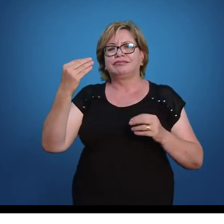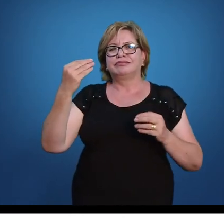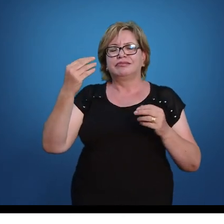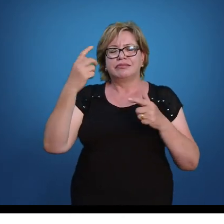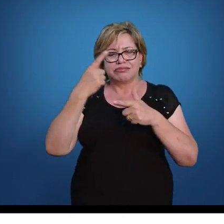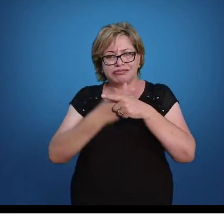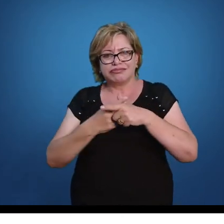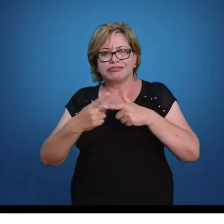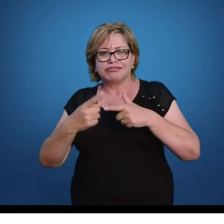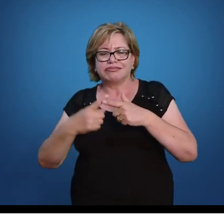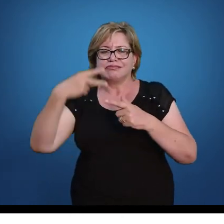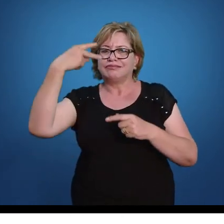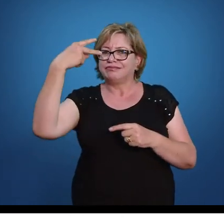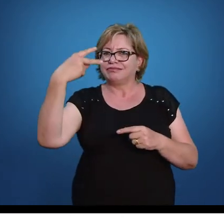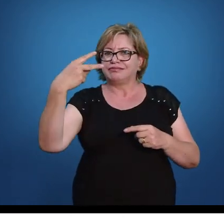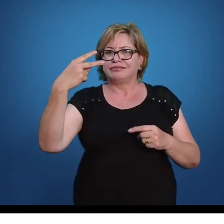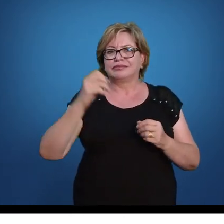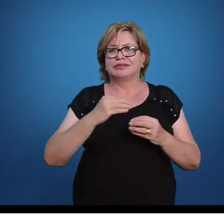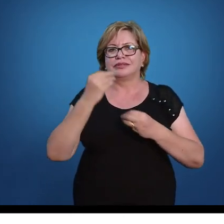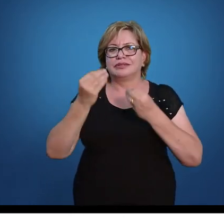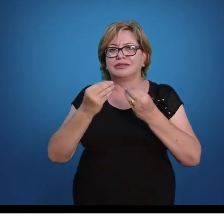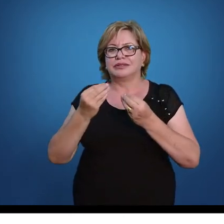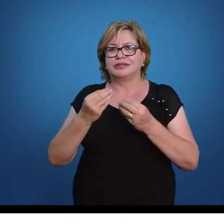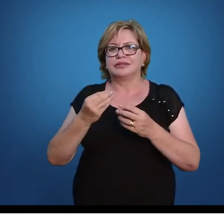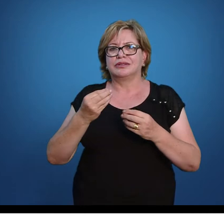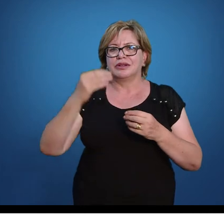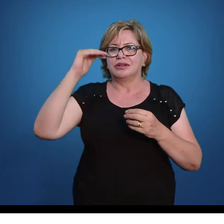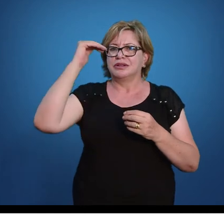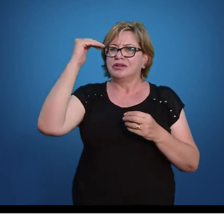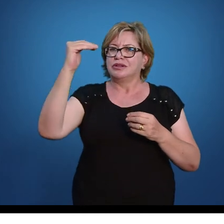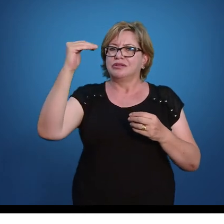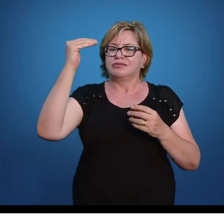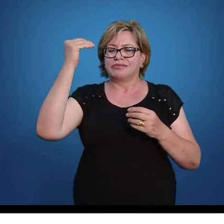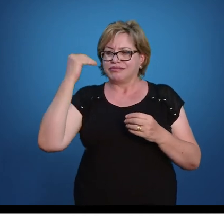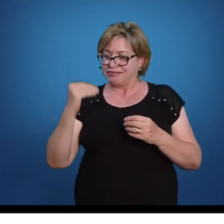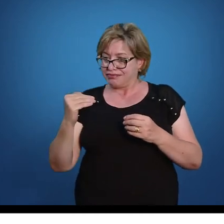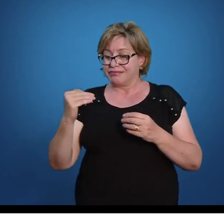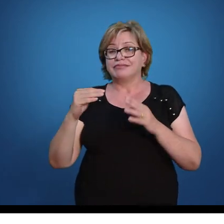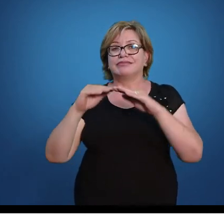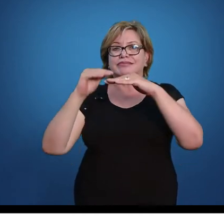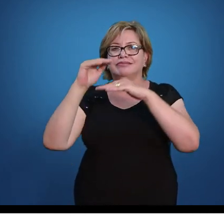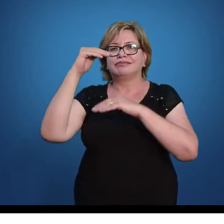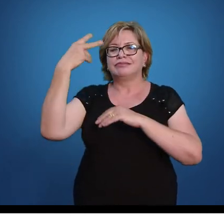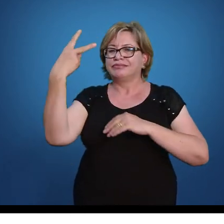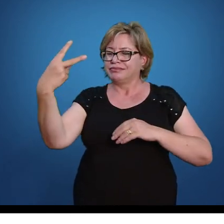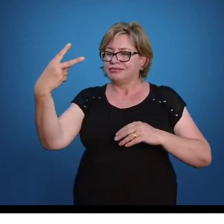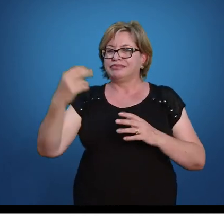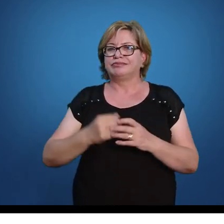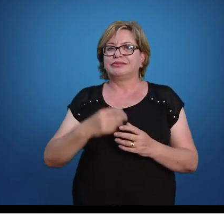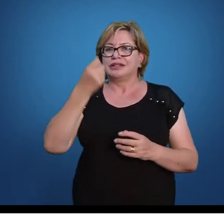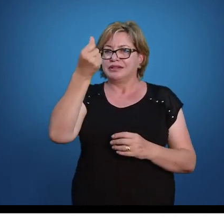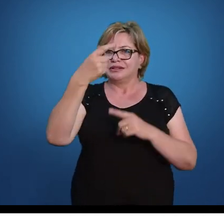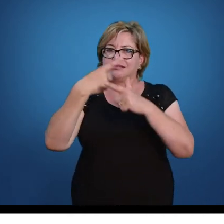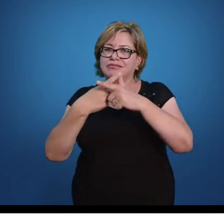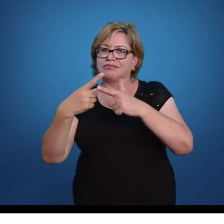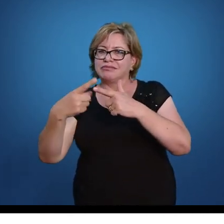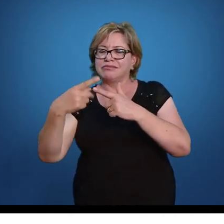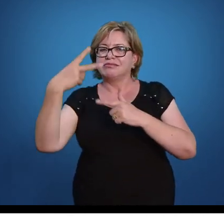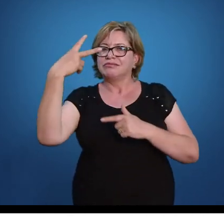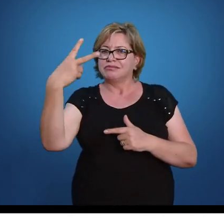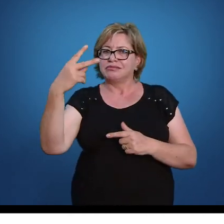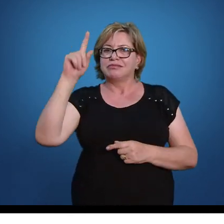por 2. Então, eu divido tanto o numerador quanto o denominador por 2. 6 por 2